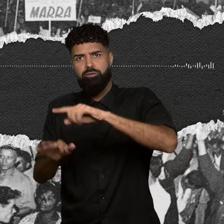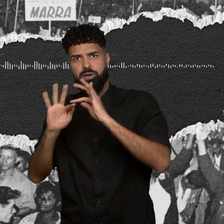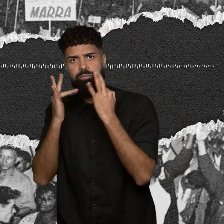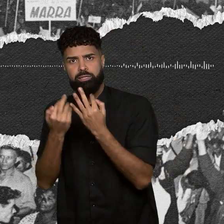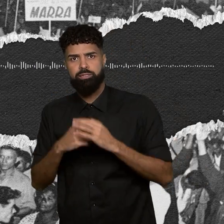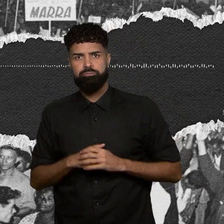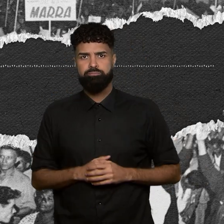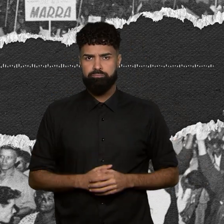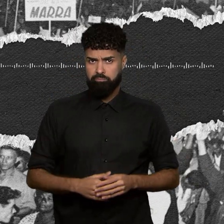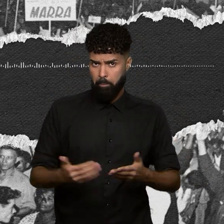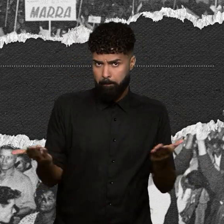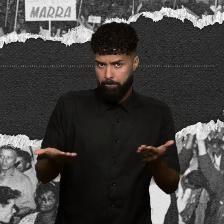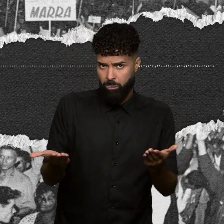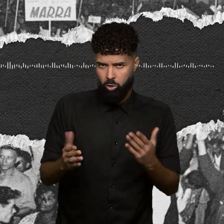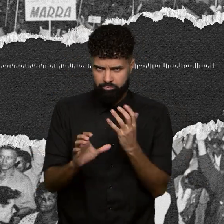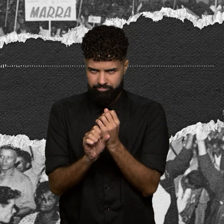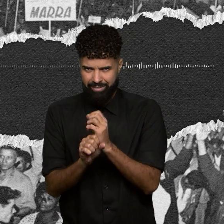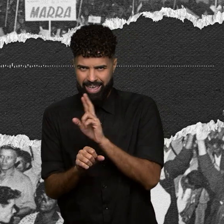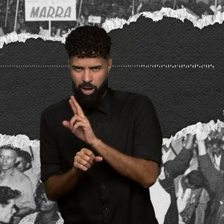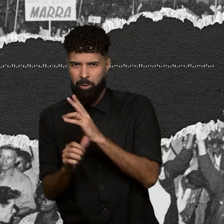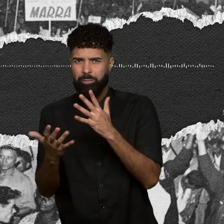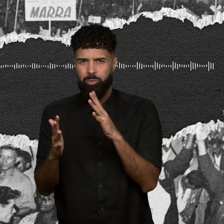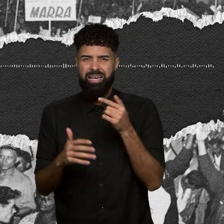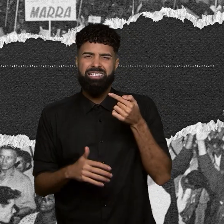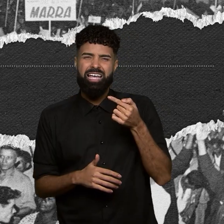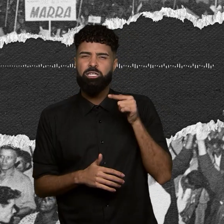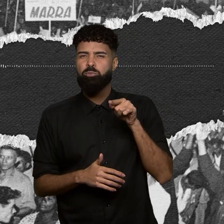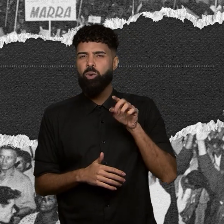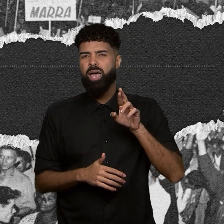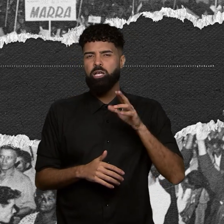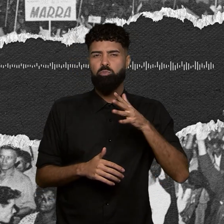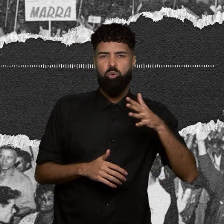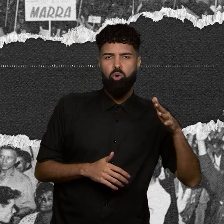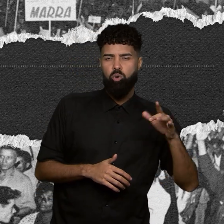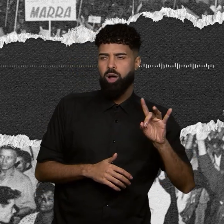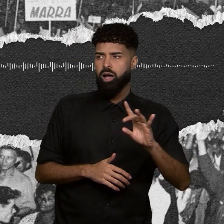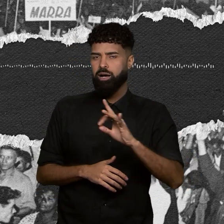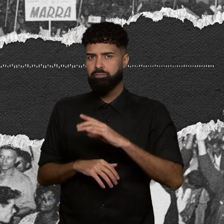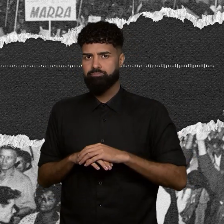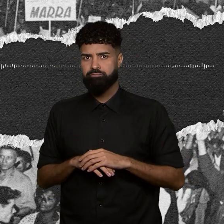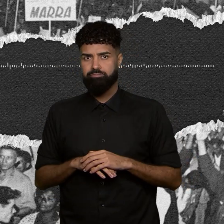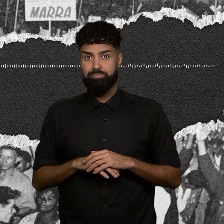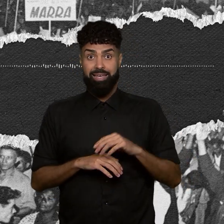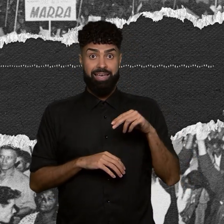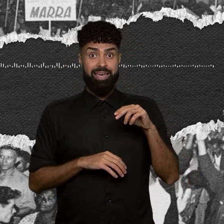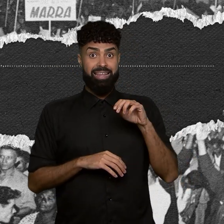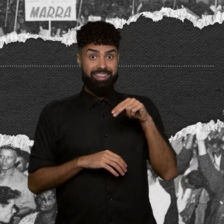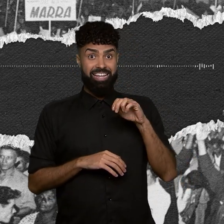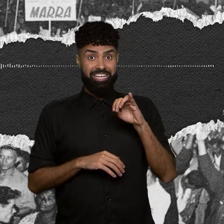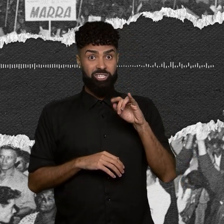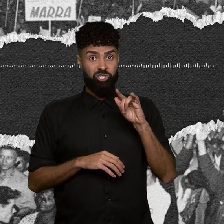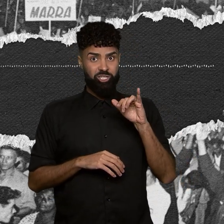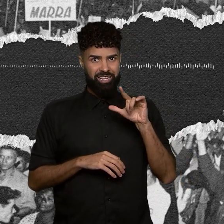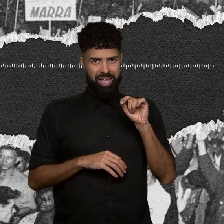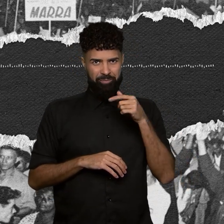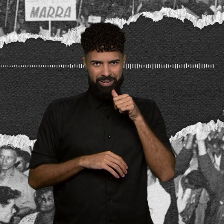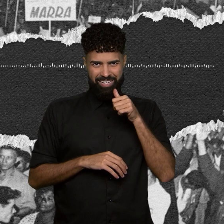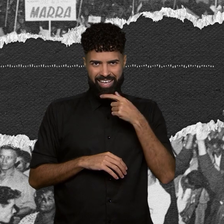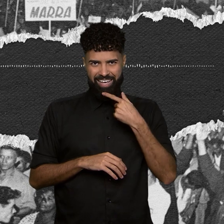atualizado em real, daria sete mil reais e pouco. Essa é a Neigela parecida de novo, a que sobreviveu ao incêndio